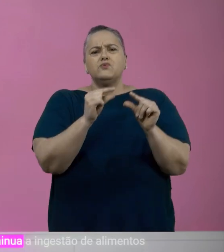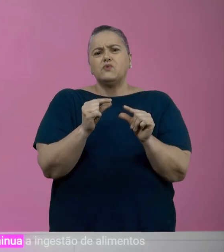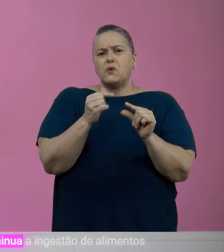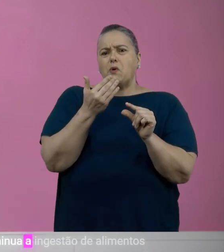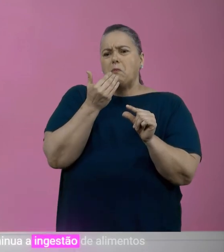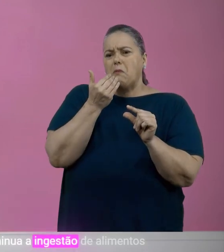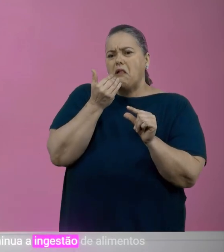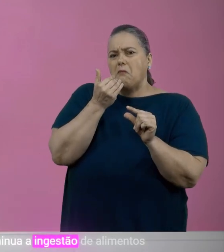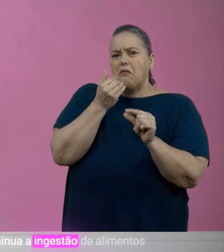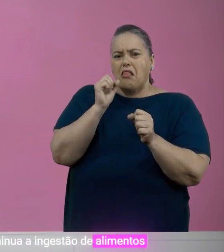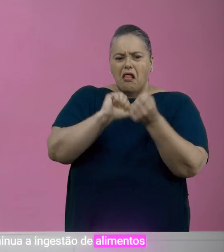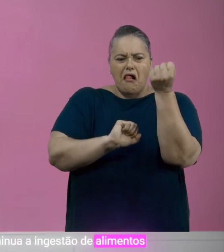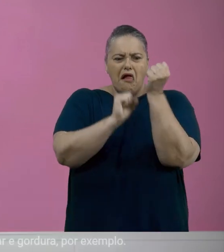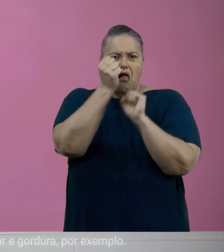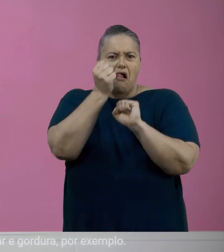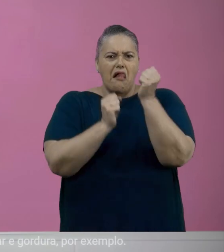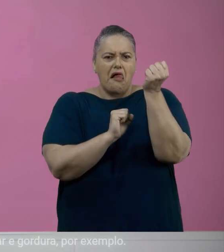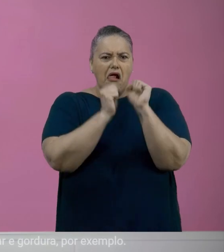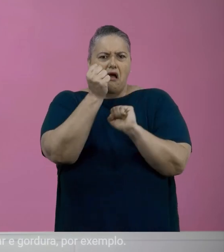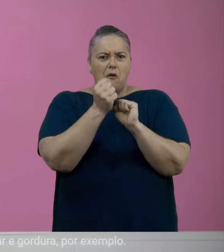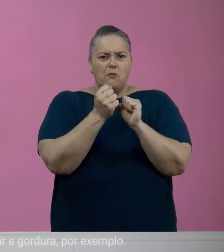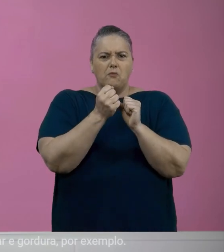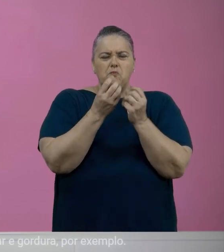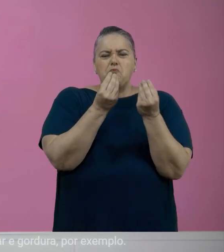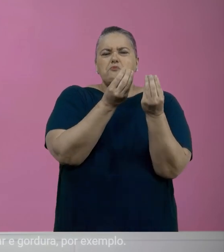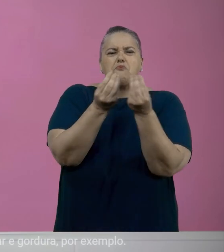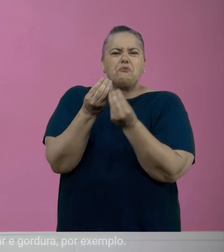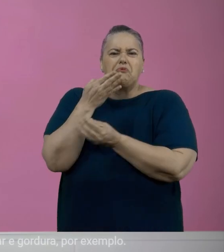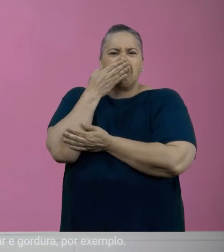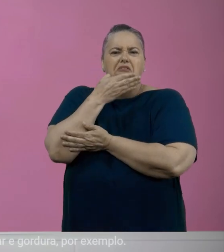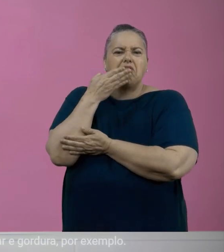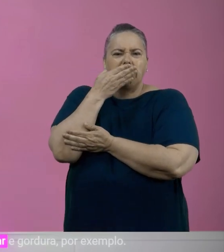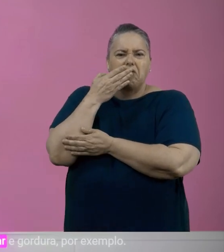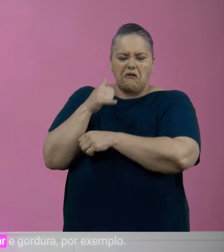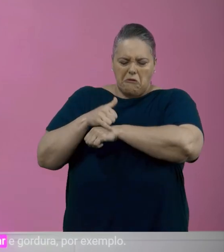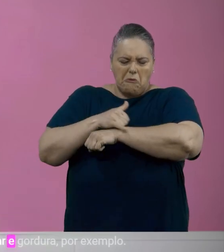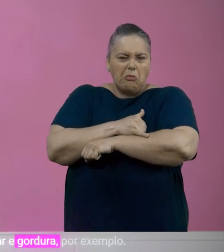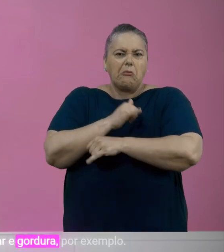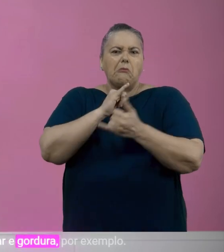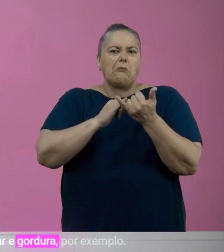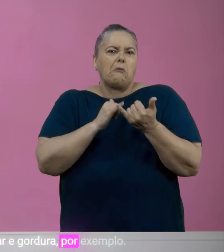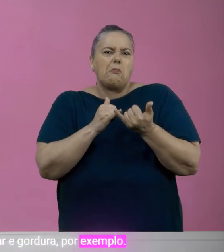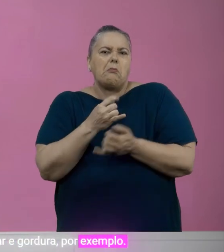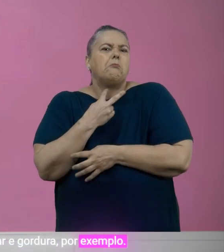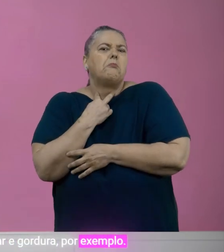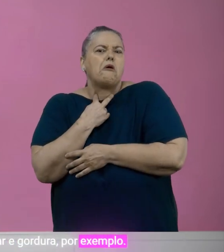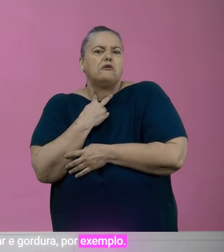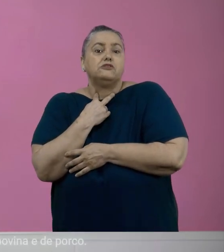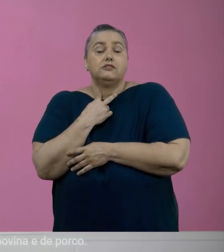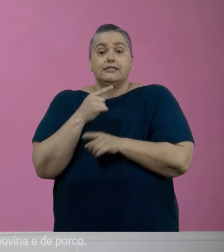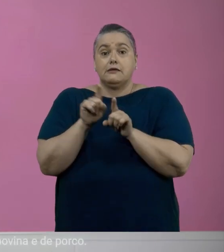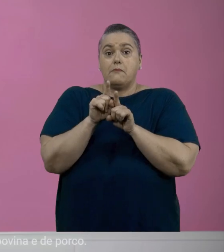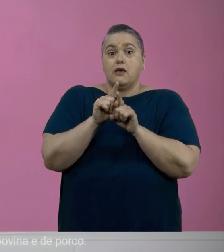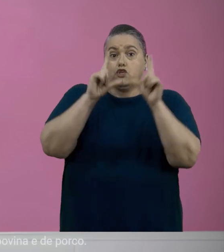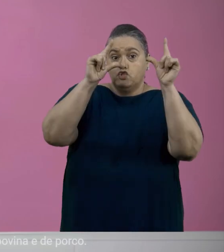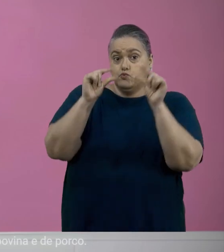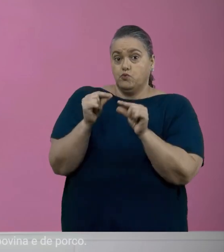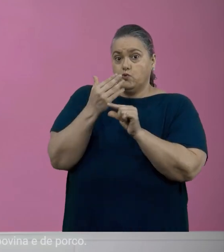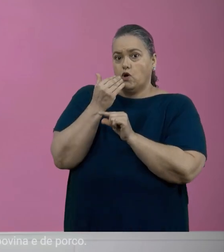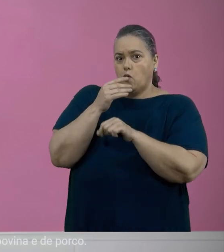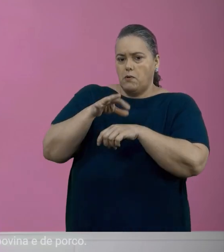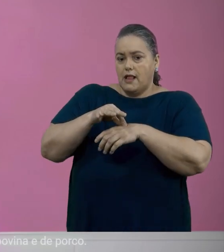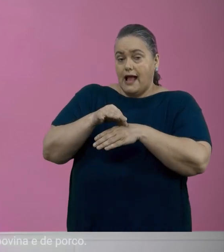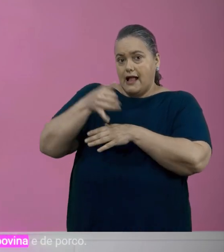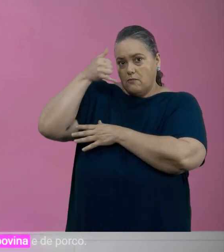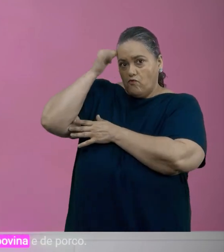diminua a ingestão de alimentos industrializados, produtos com muito açúcar e gordura, por exemplo. Não exagere na